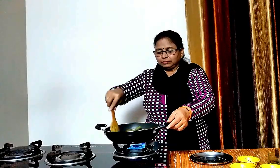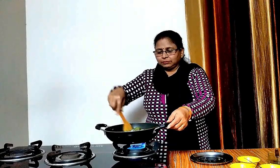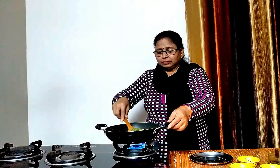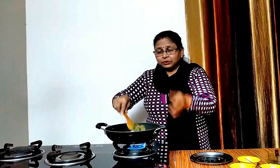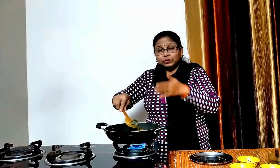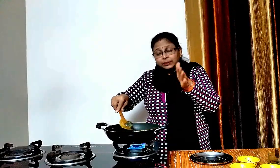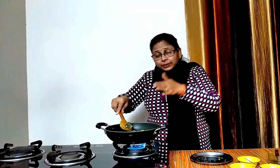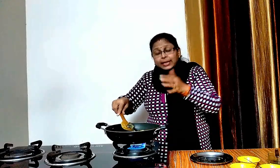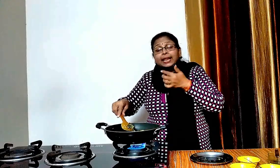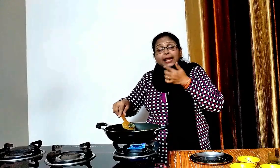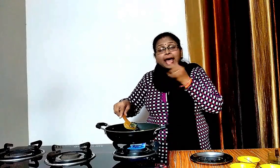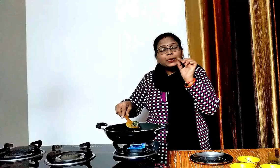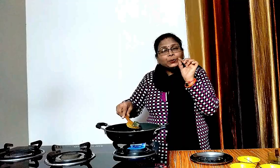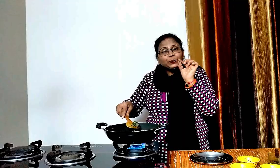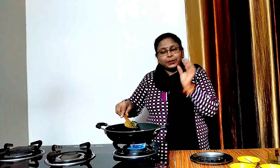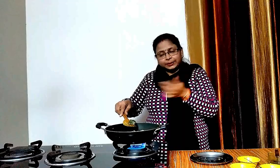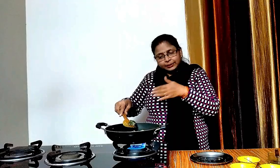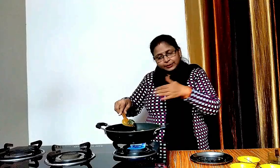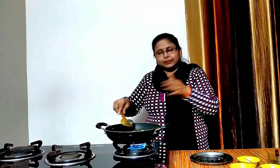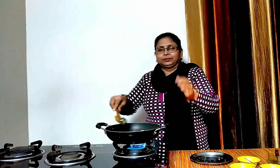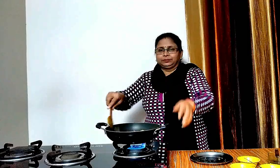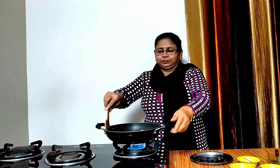हम इनको थुड़ा सुलहना उन्हें तक फ्राइ कर लेंगे